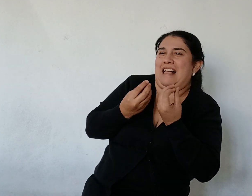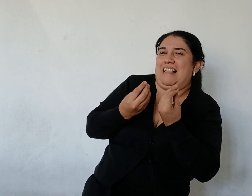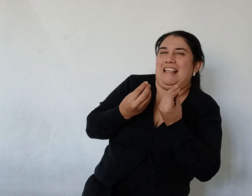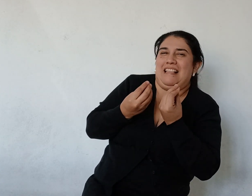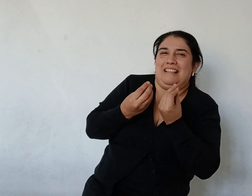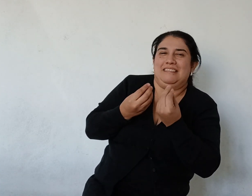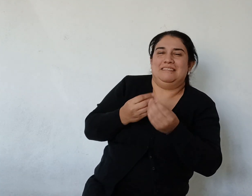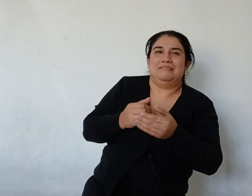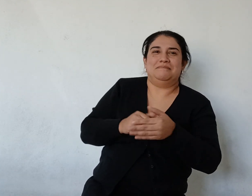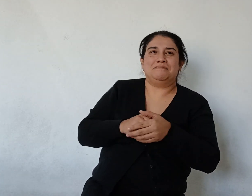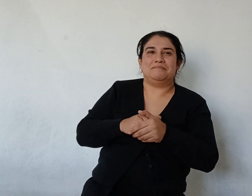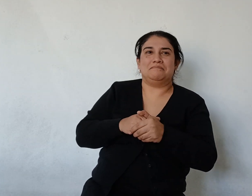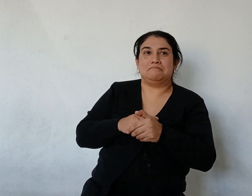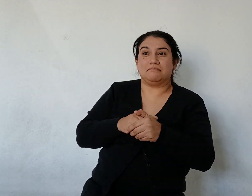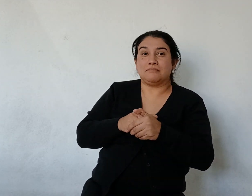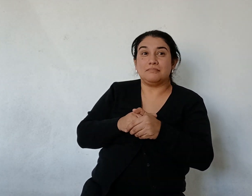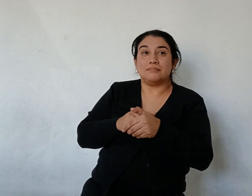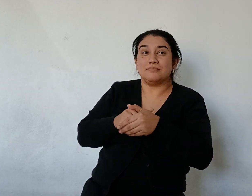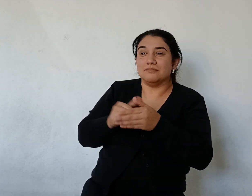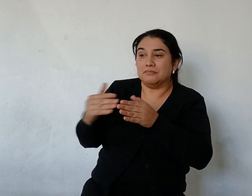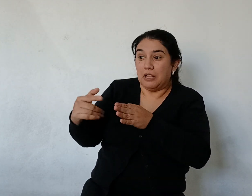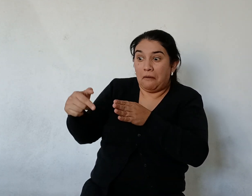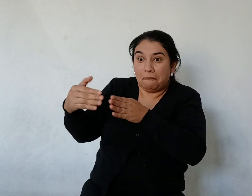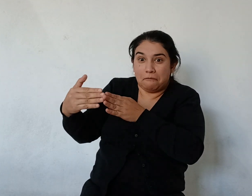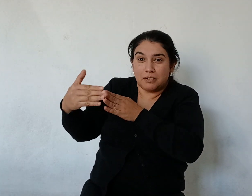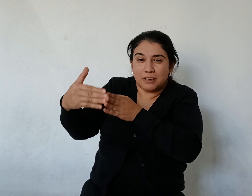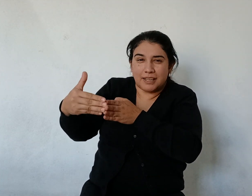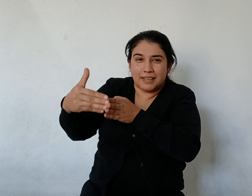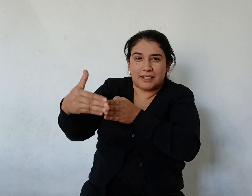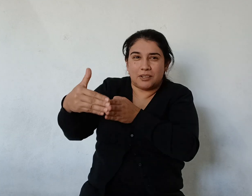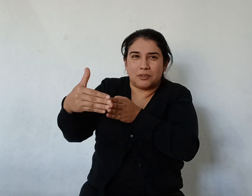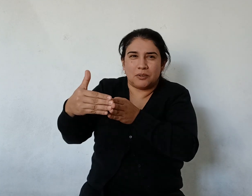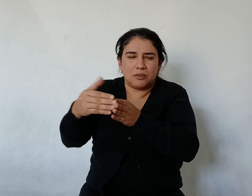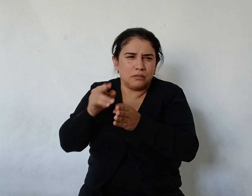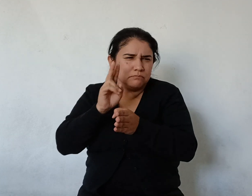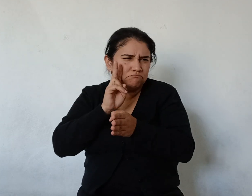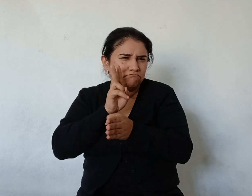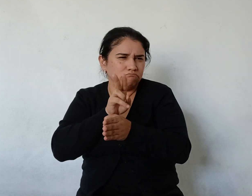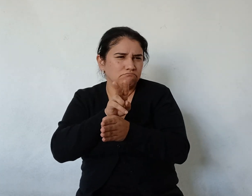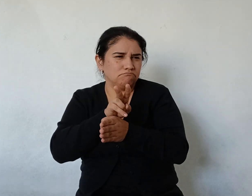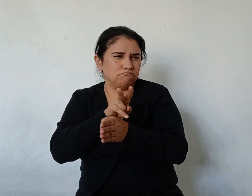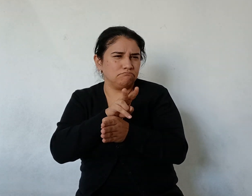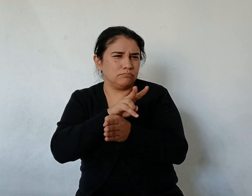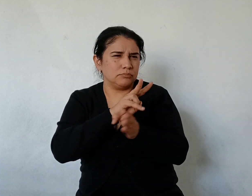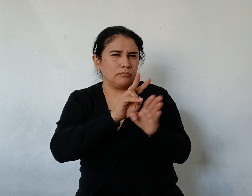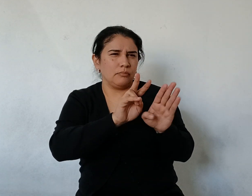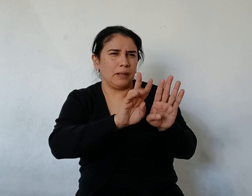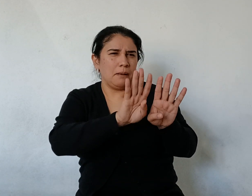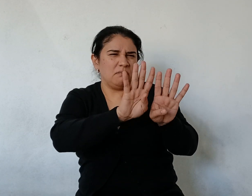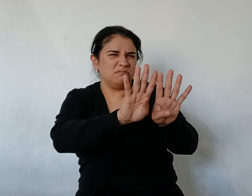El bote se acercó Vio el formidable dique que habían levantado los yacarés Y se volvió al vapor